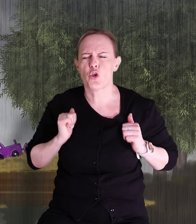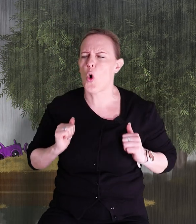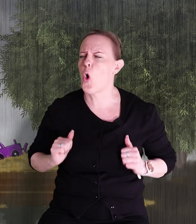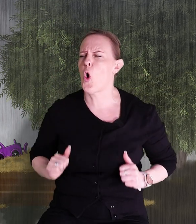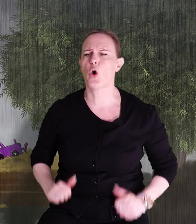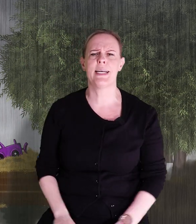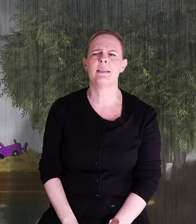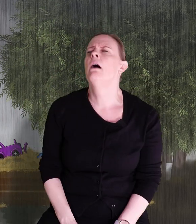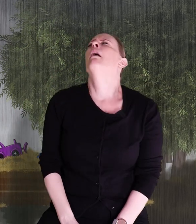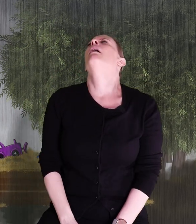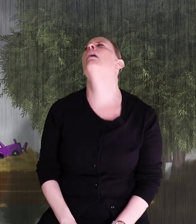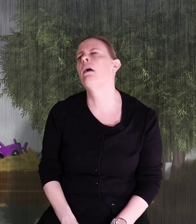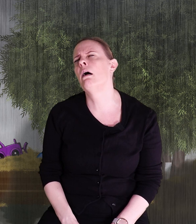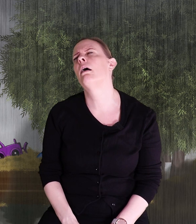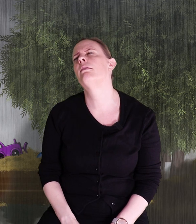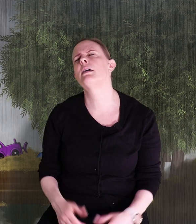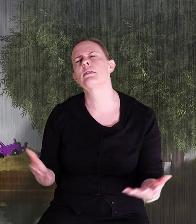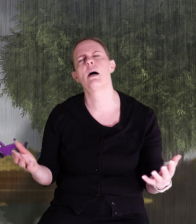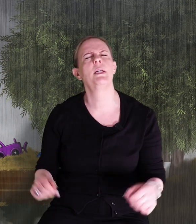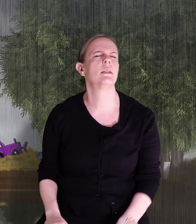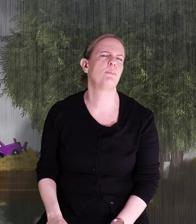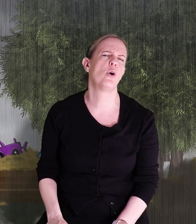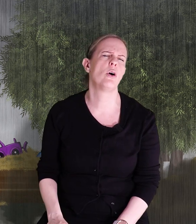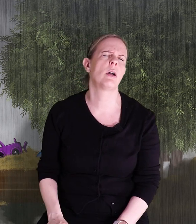tråkigt. Vad ska man hitta på att göra?